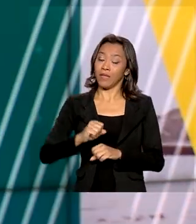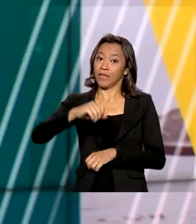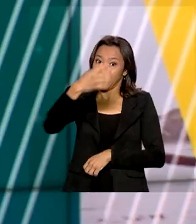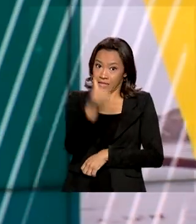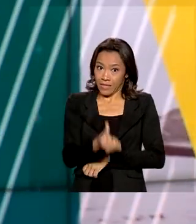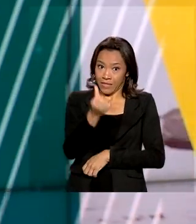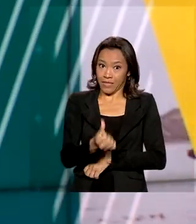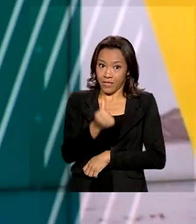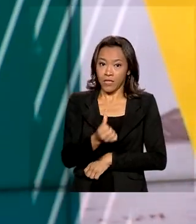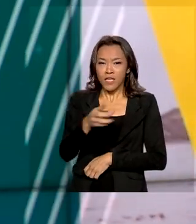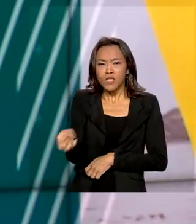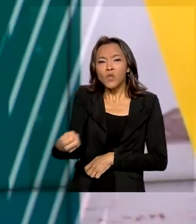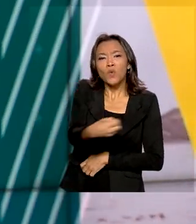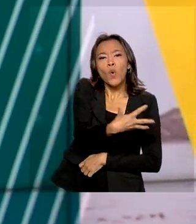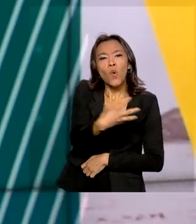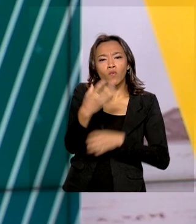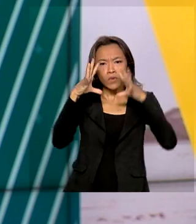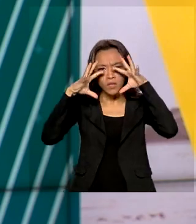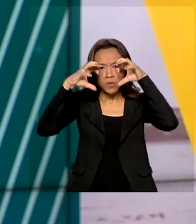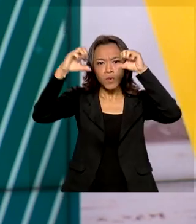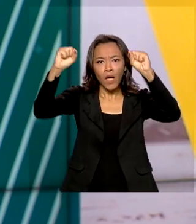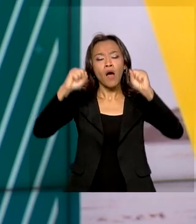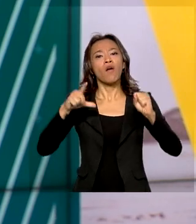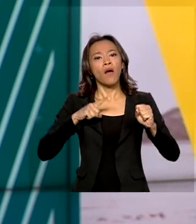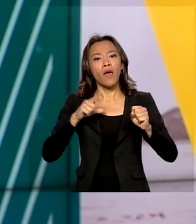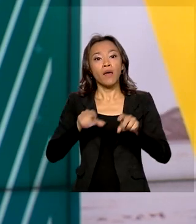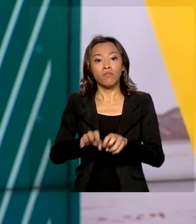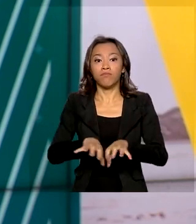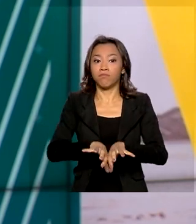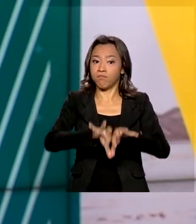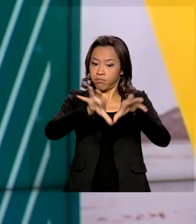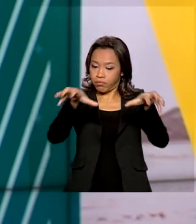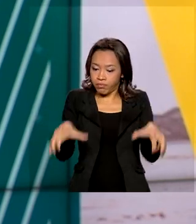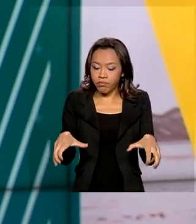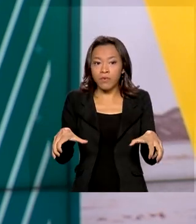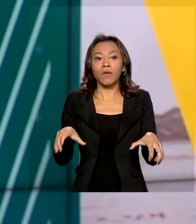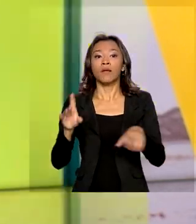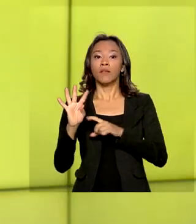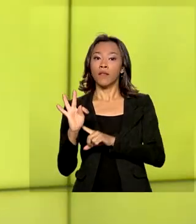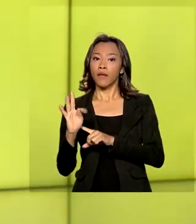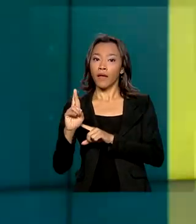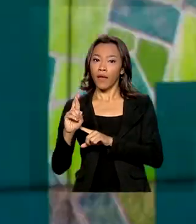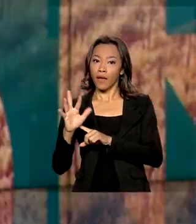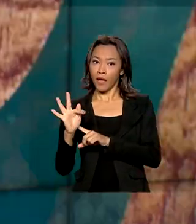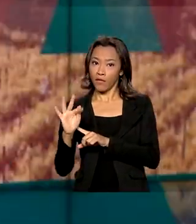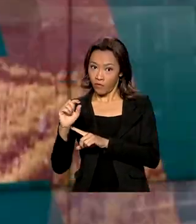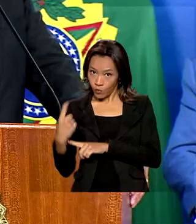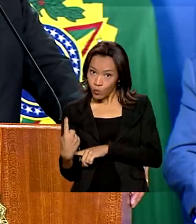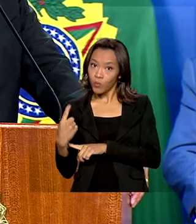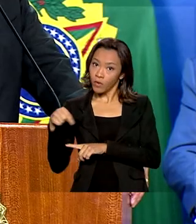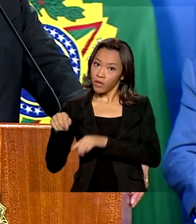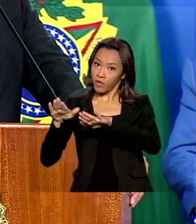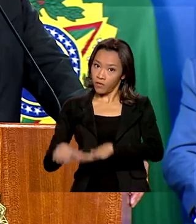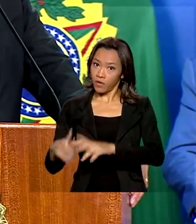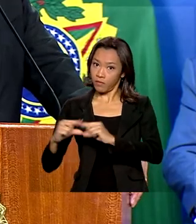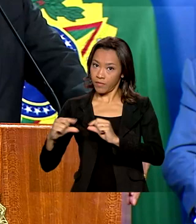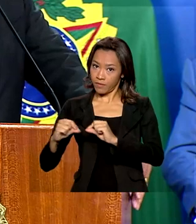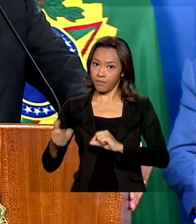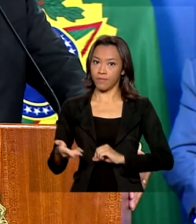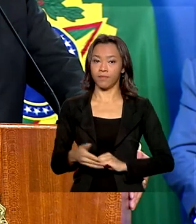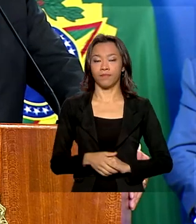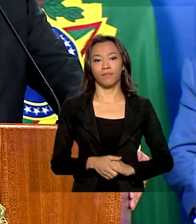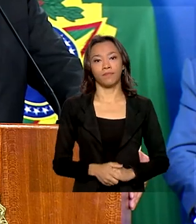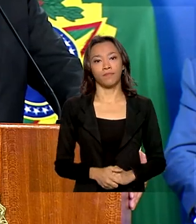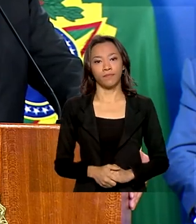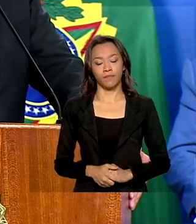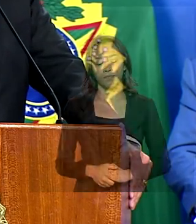O novo tribunal terá origem a partir do desmembramento do TRF1, que fica no Distrito Federal. O